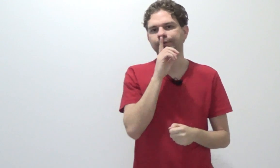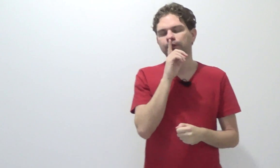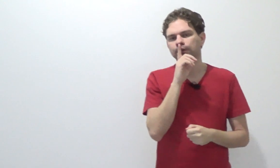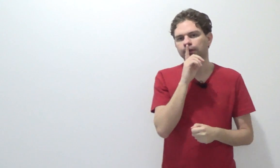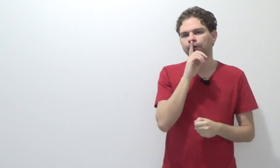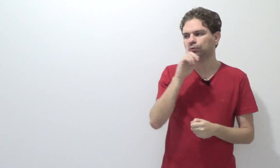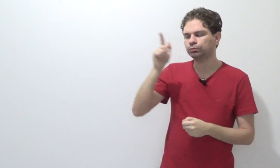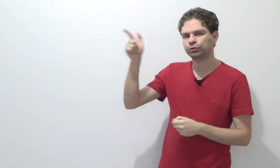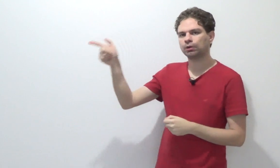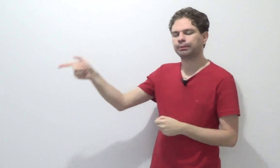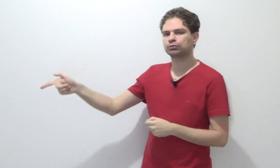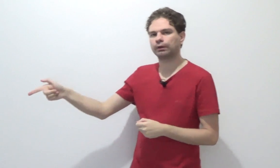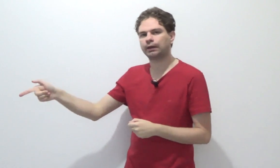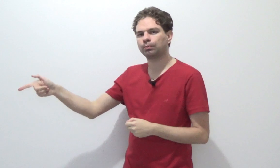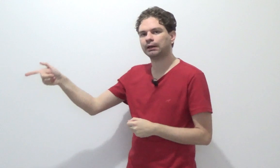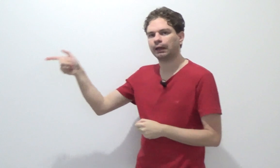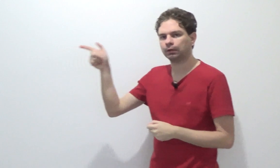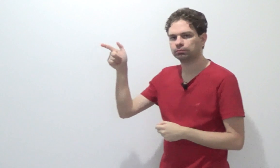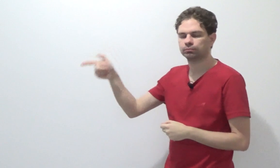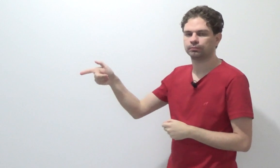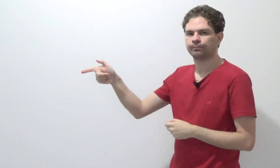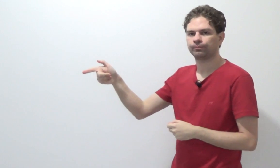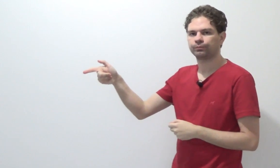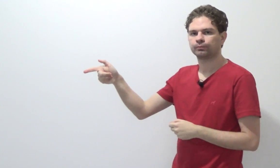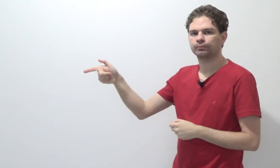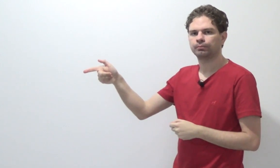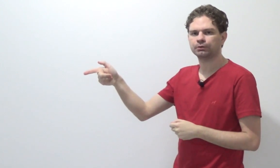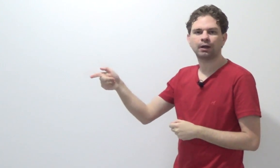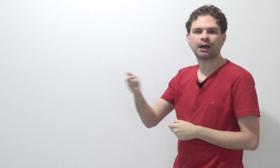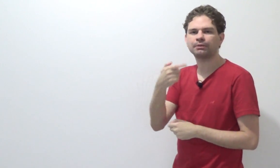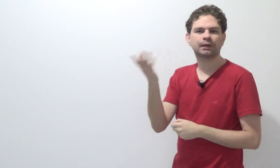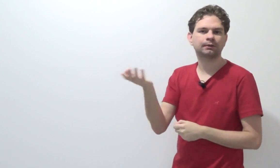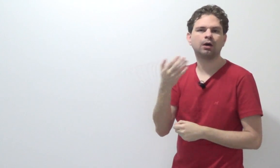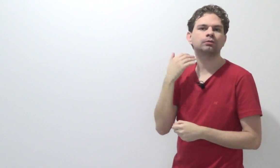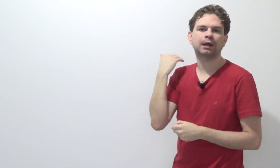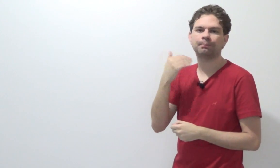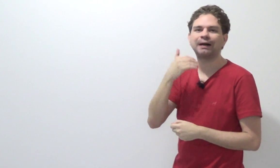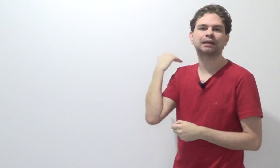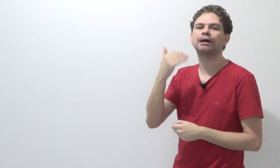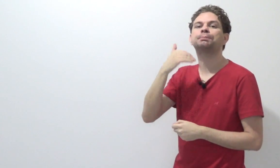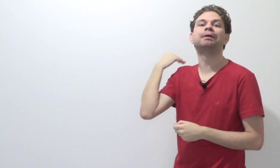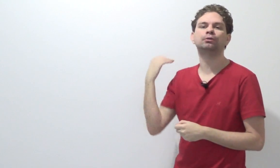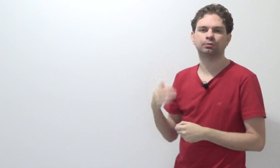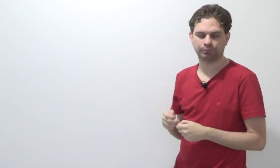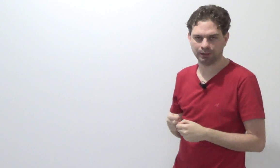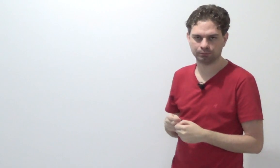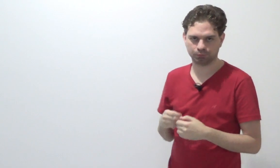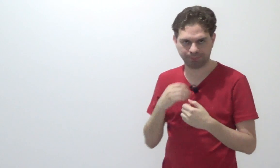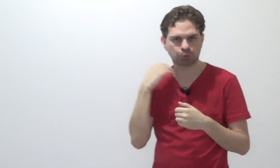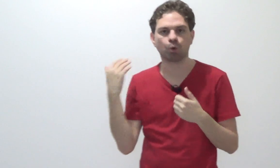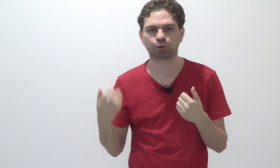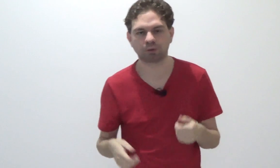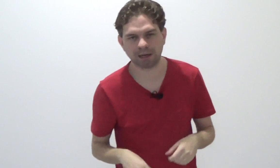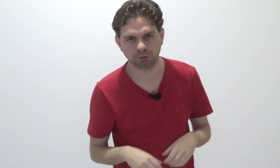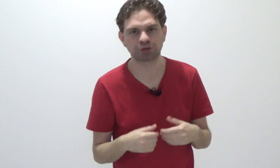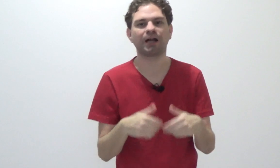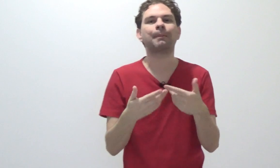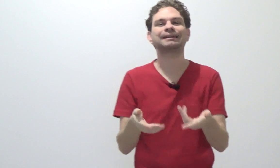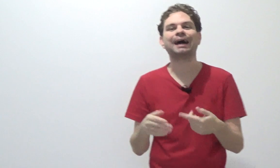Agora, eu dou um tiro na pessoa querendo matar. Mas eu acabo acertando, né? Passa raspando no pescoço do cara. Não chega a matar